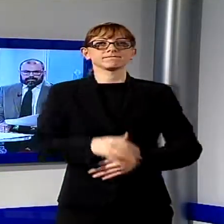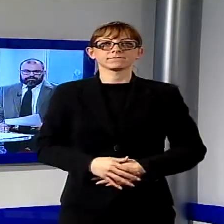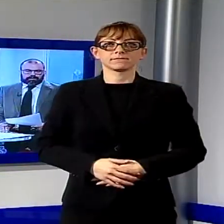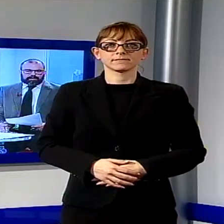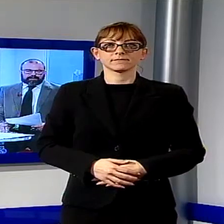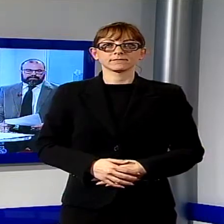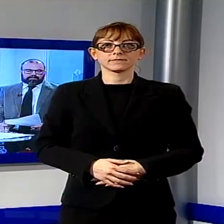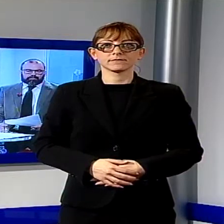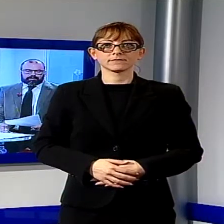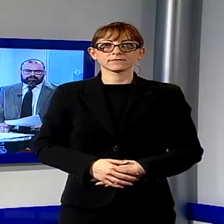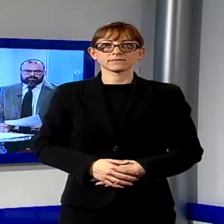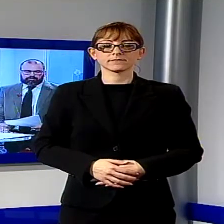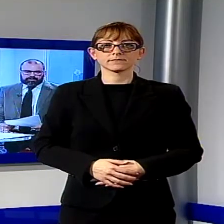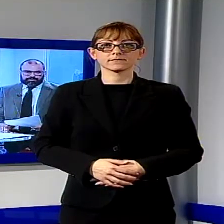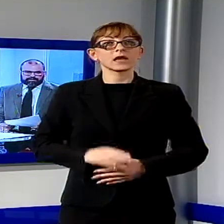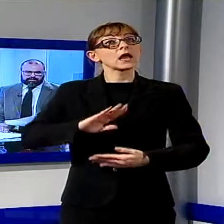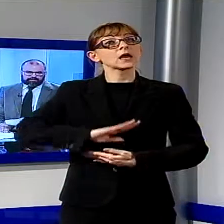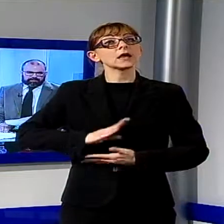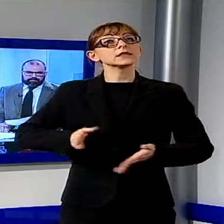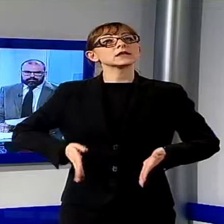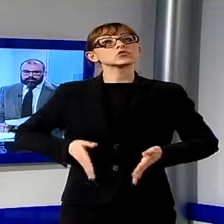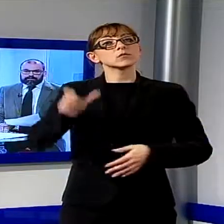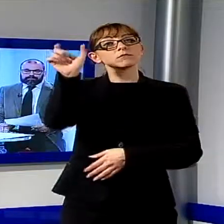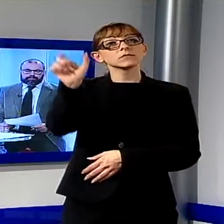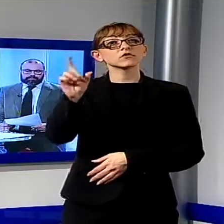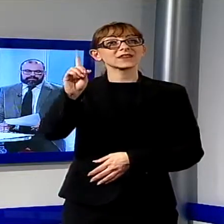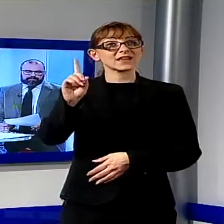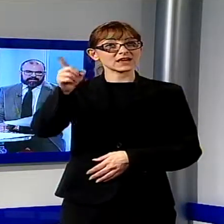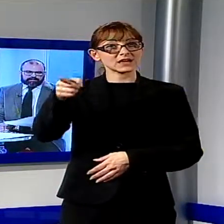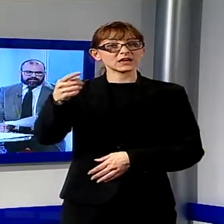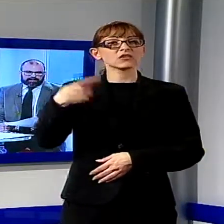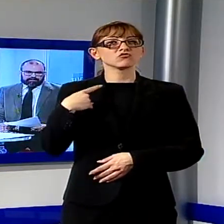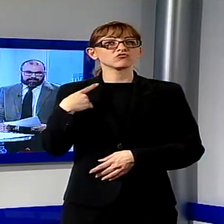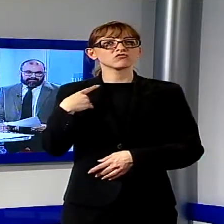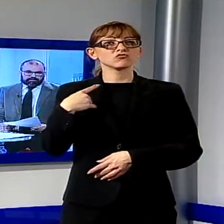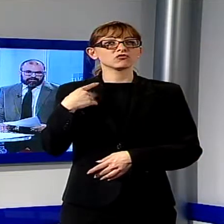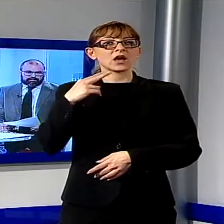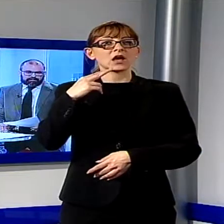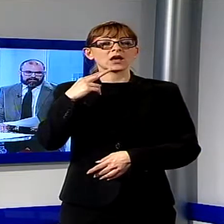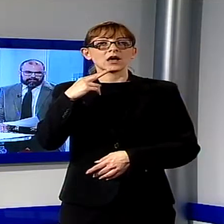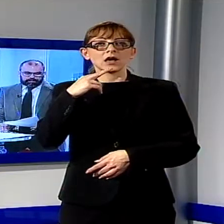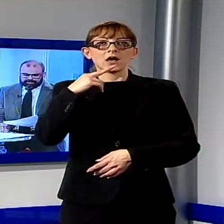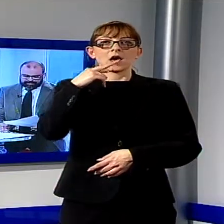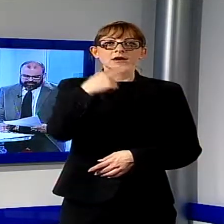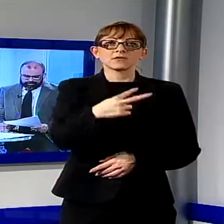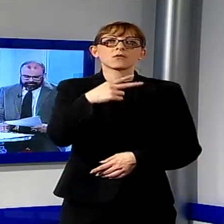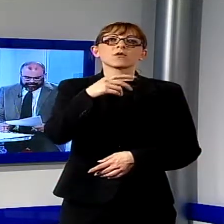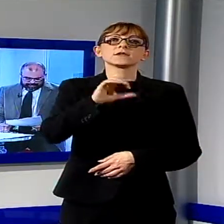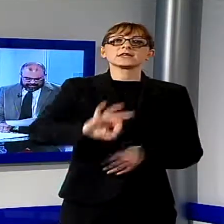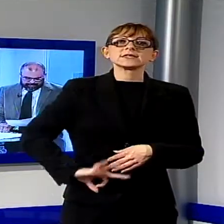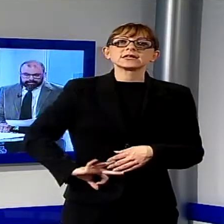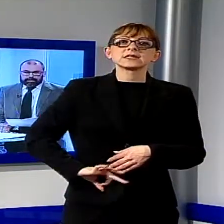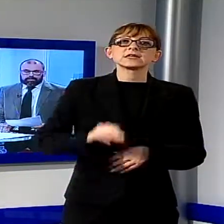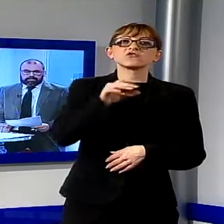E sulla candidatura di Giorgio Del Ghingaro c'è stato un botte risposta a distanza fra la senatrice del PD, Manuela Granaiola,